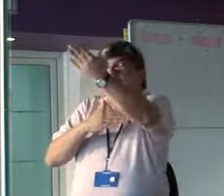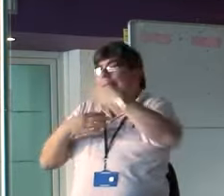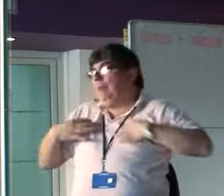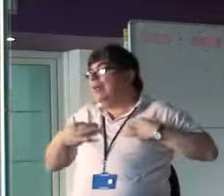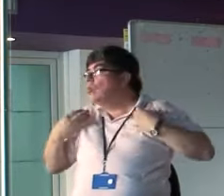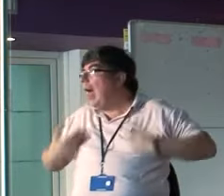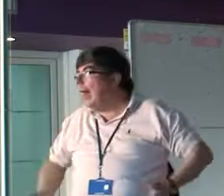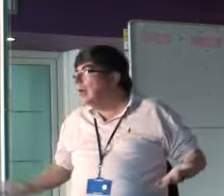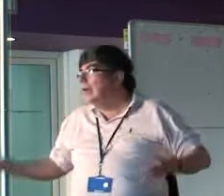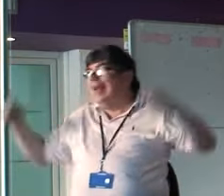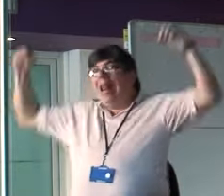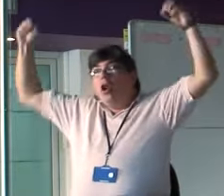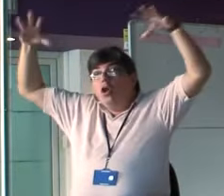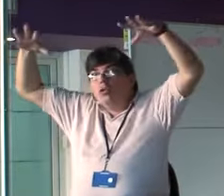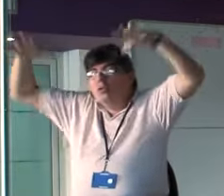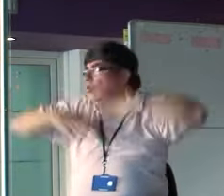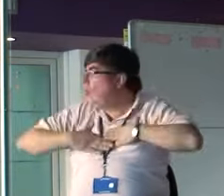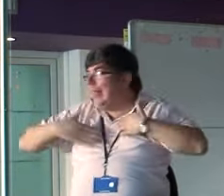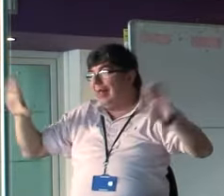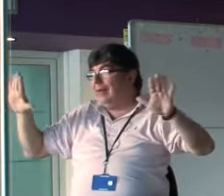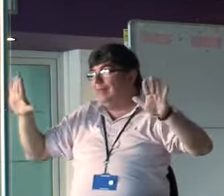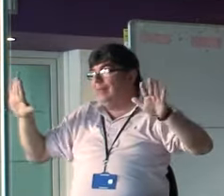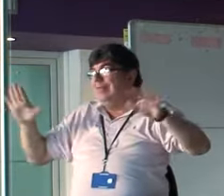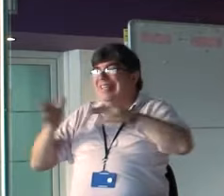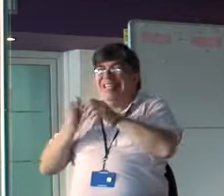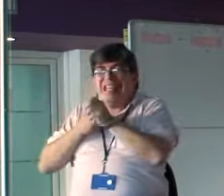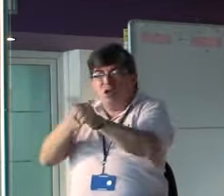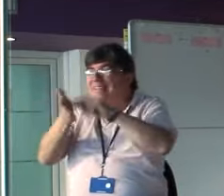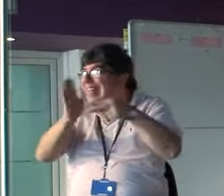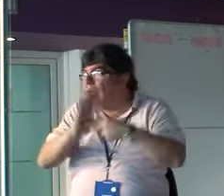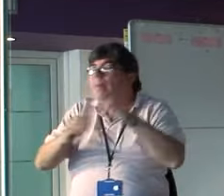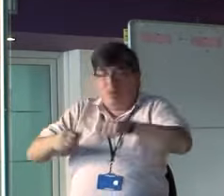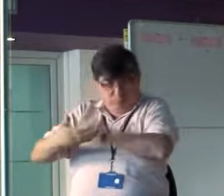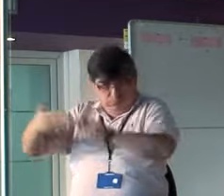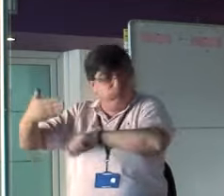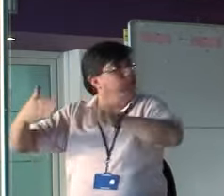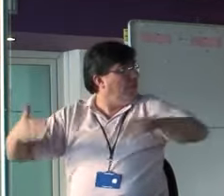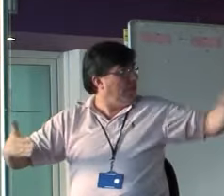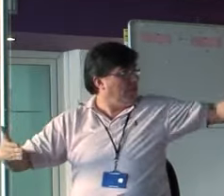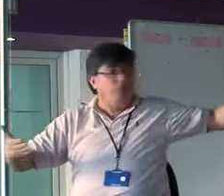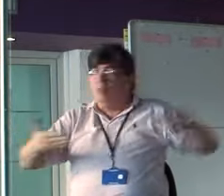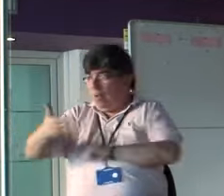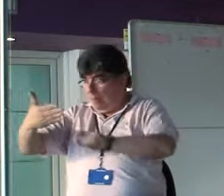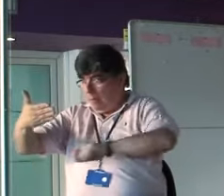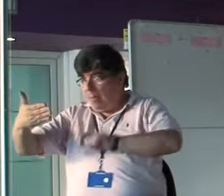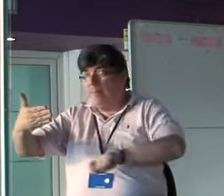Las luces, todo lo que quieran, el guión técnico, todo lo pueden escribir aquí. Ahora bien,